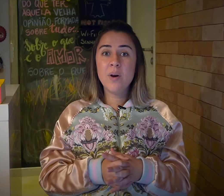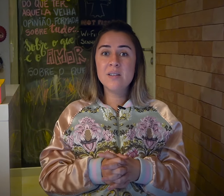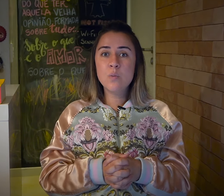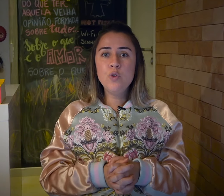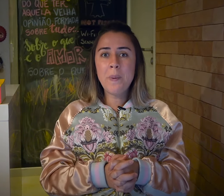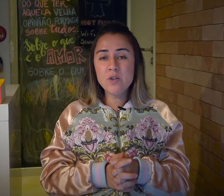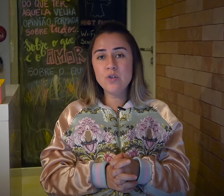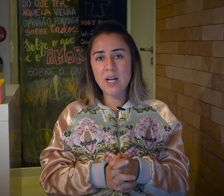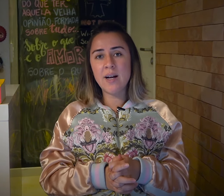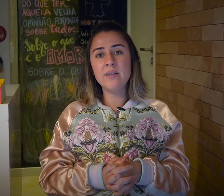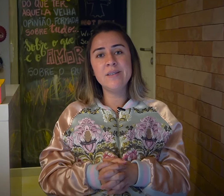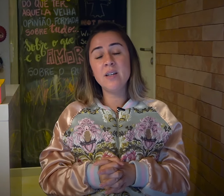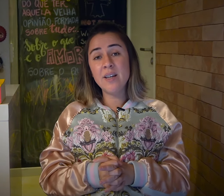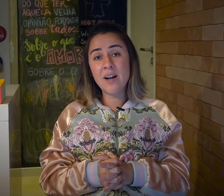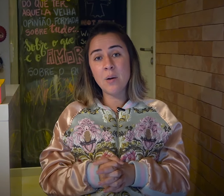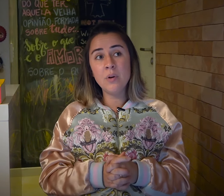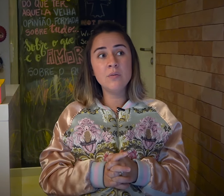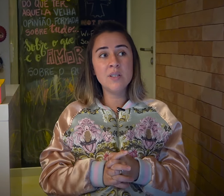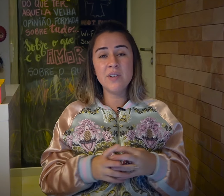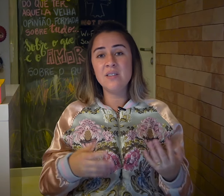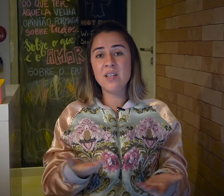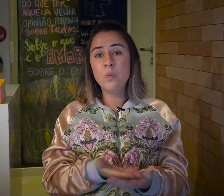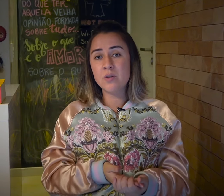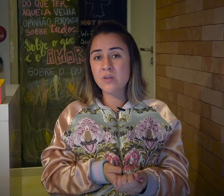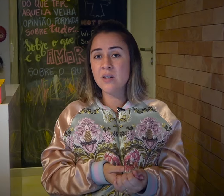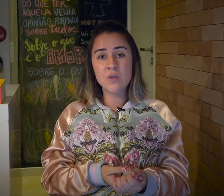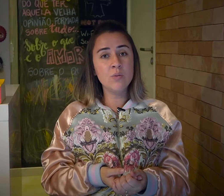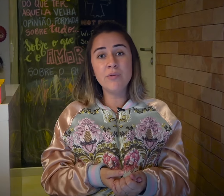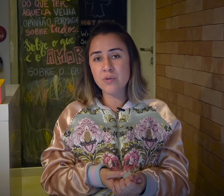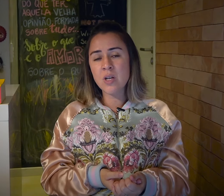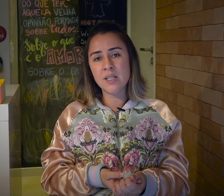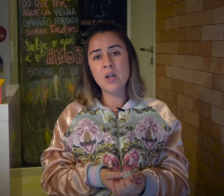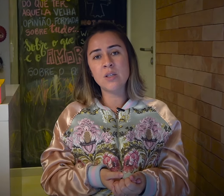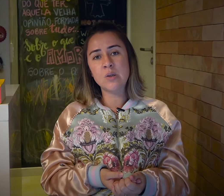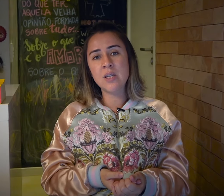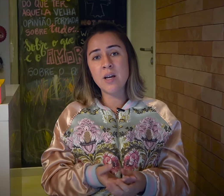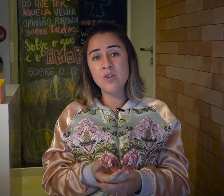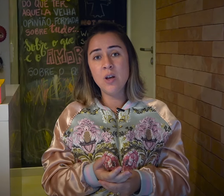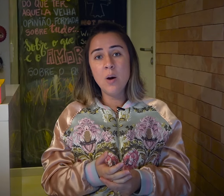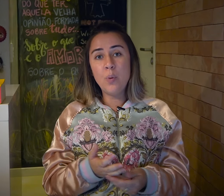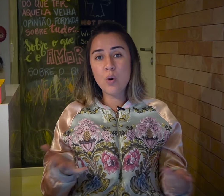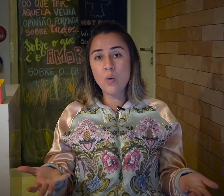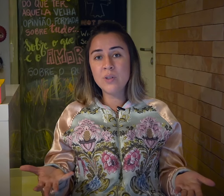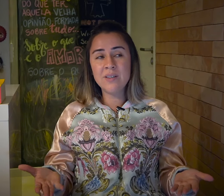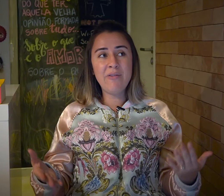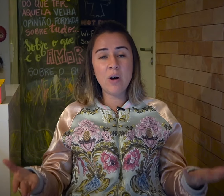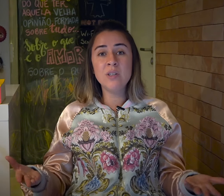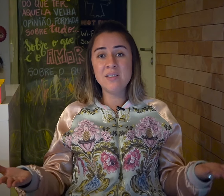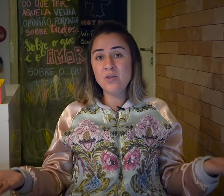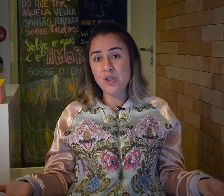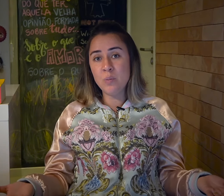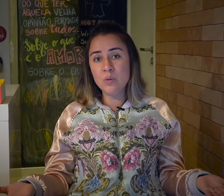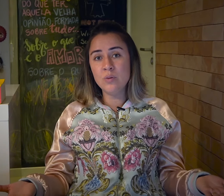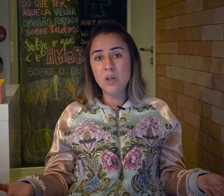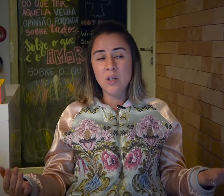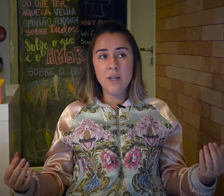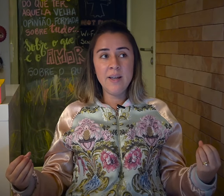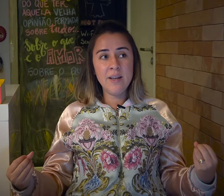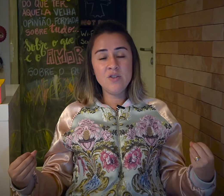elas são muito prejudicadas e aí acabam, às vezes, sendo pessoas que não são tão funcionais na nossa sociedade por conta da falta desse estímulo de